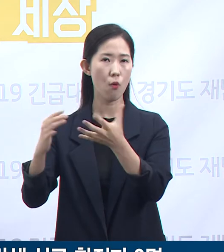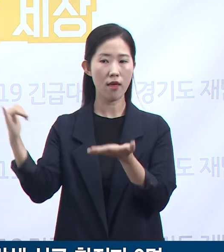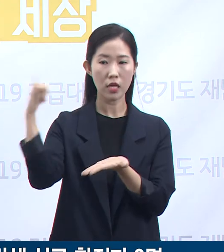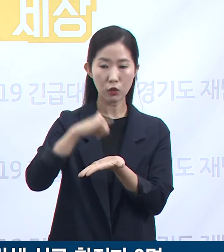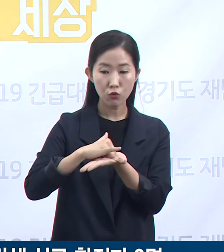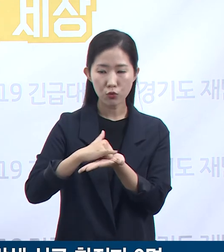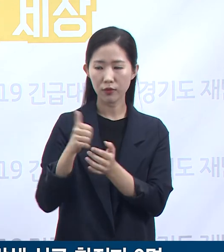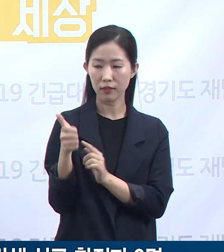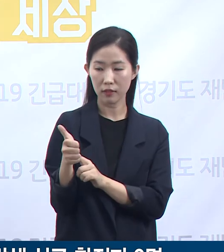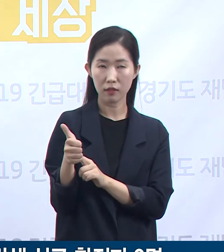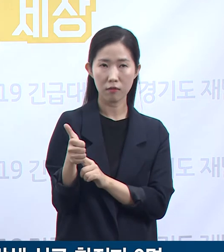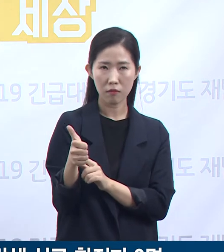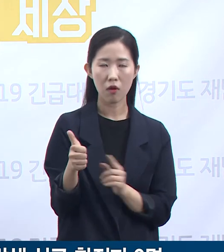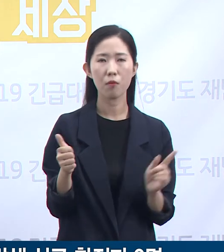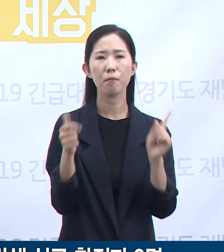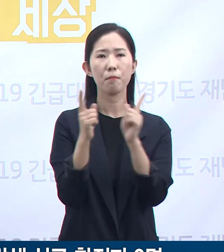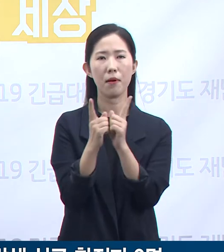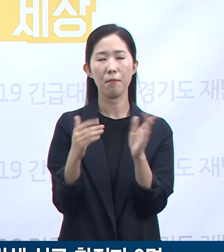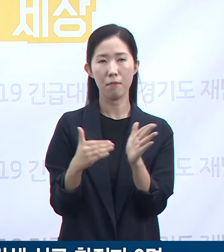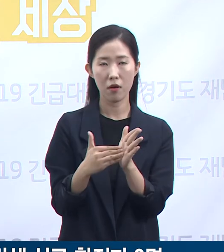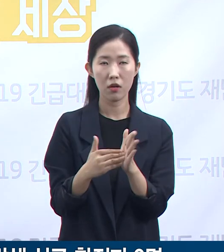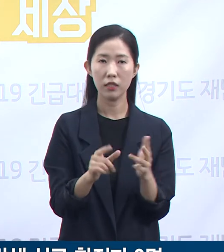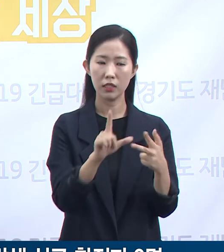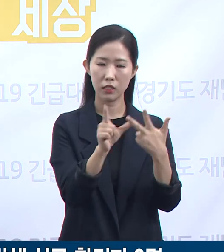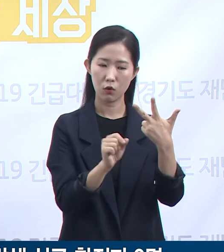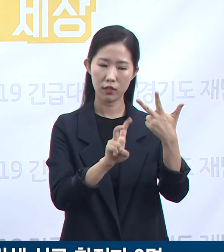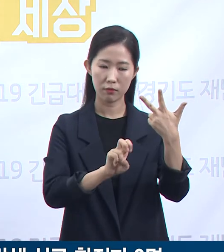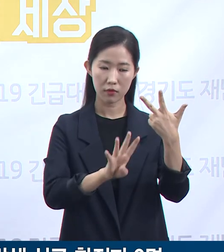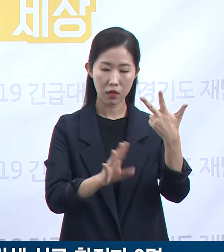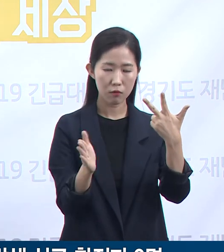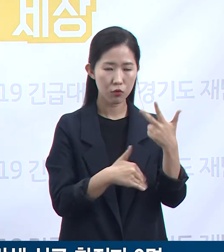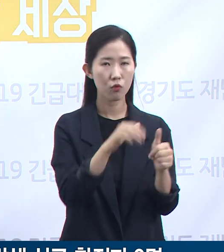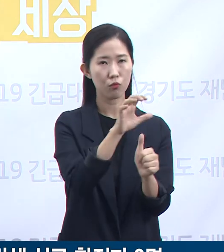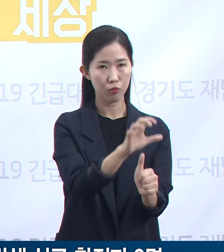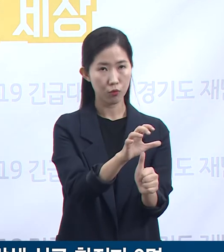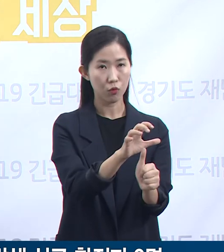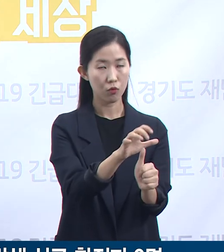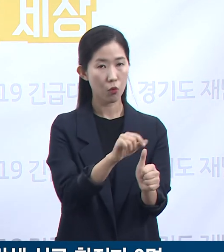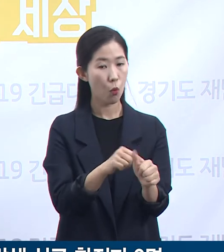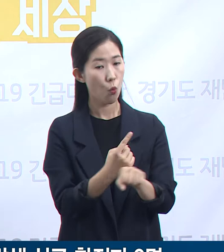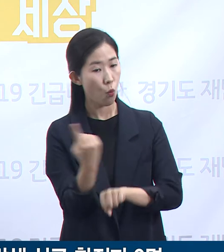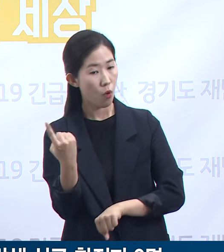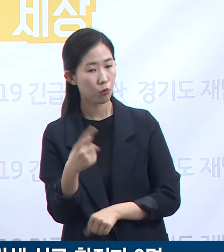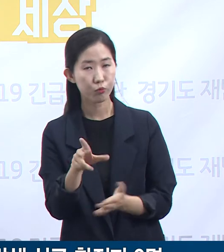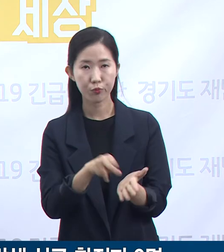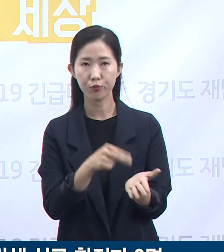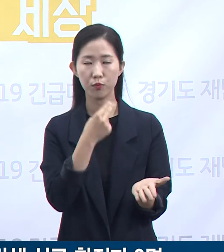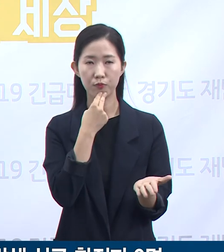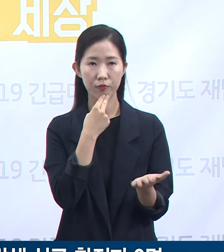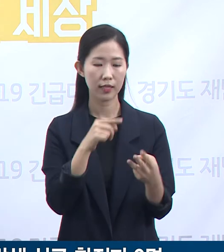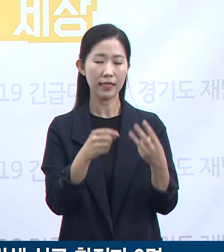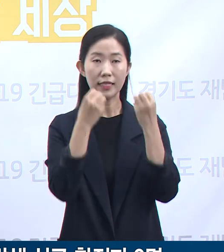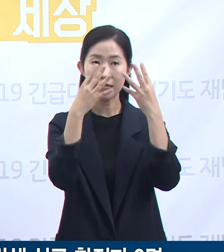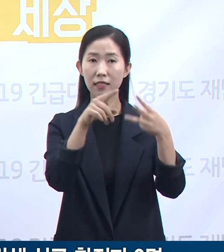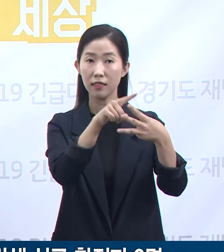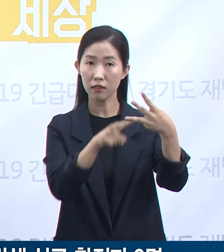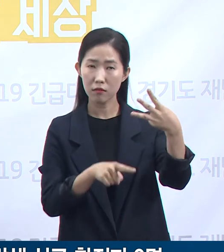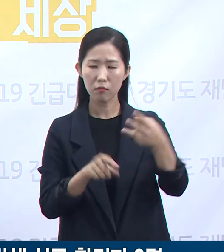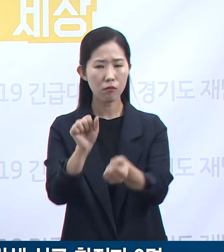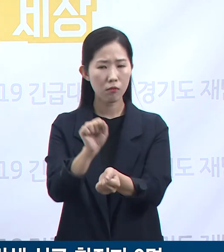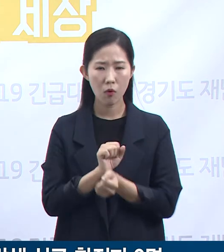7월 26일부터 자가격리 중이었으며 특별한 증상은 없었습니다. 이들 신규 확진자 3명의 감염 경로는